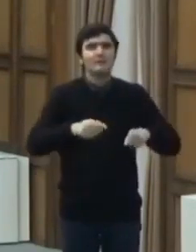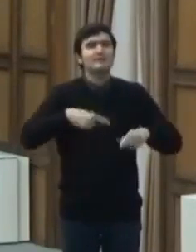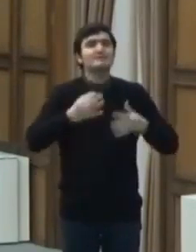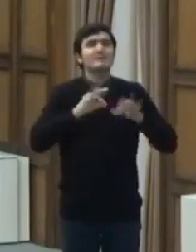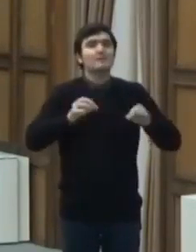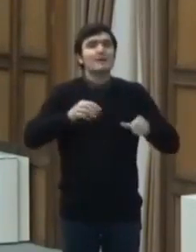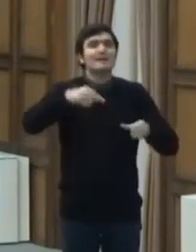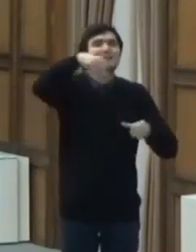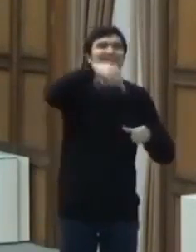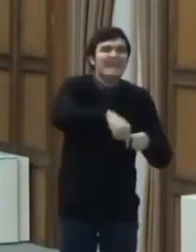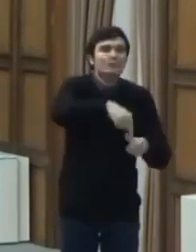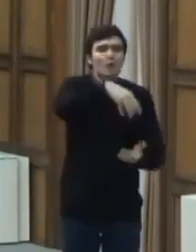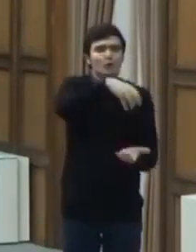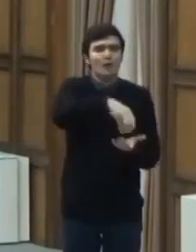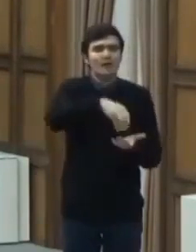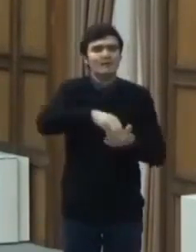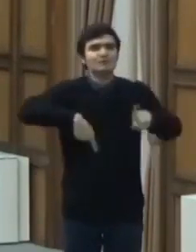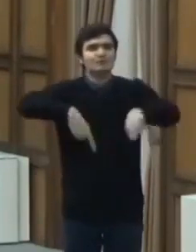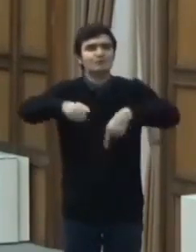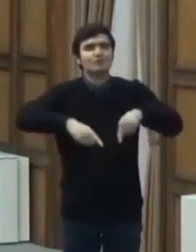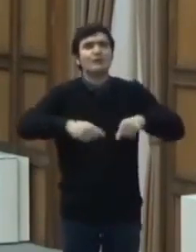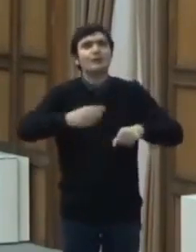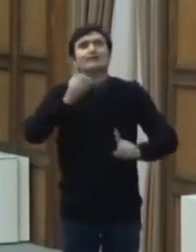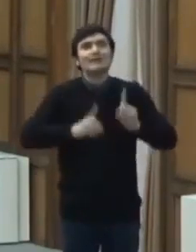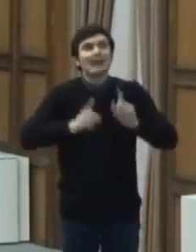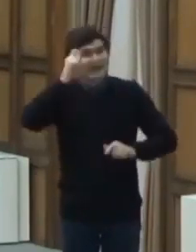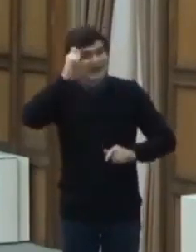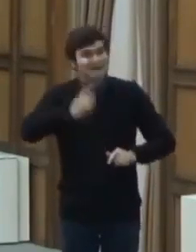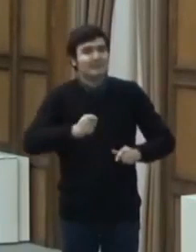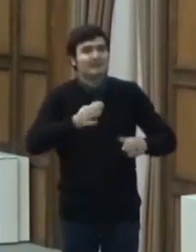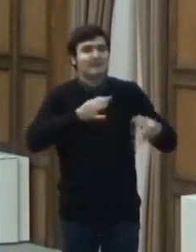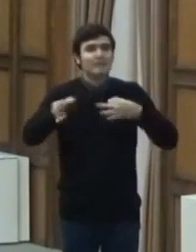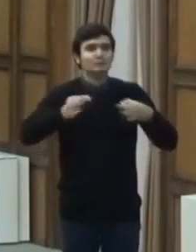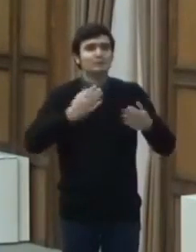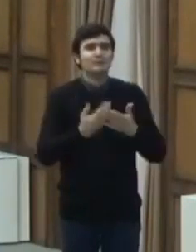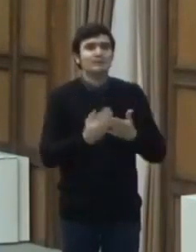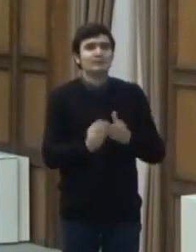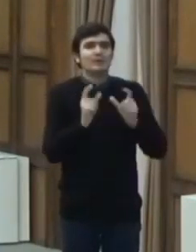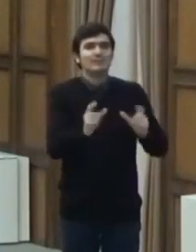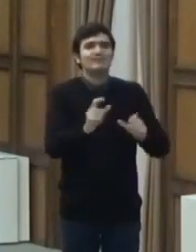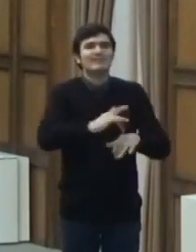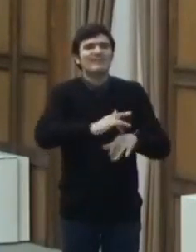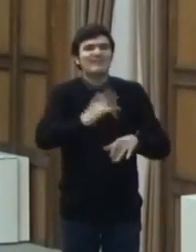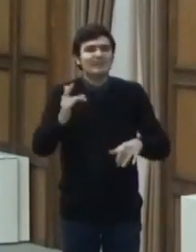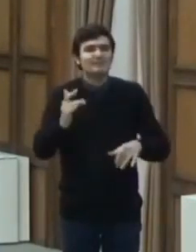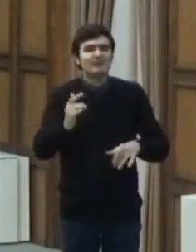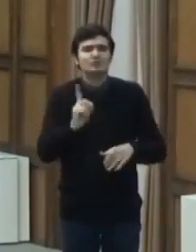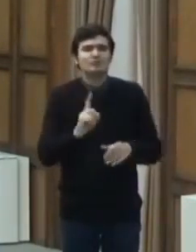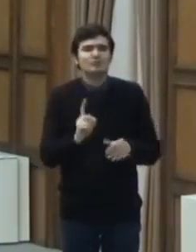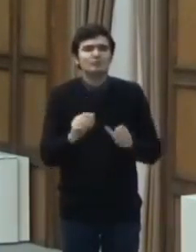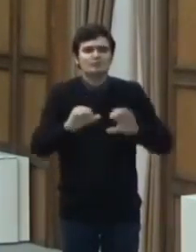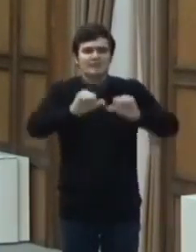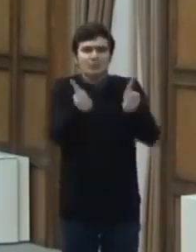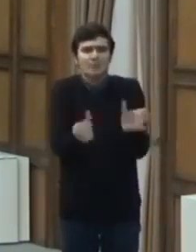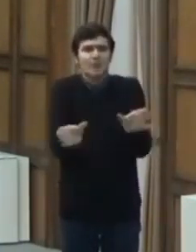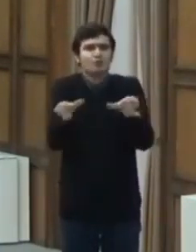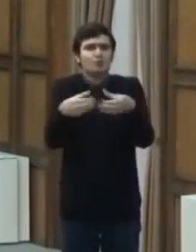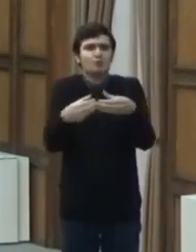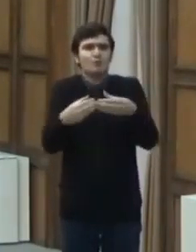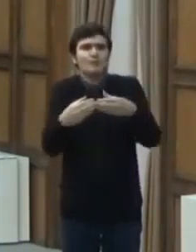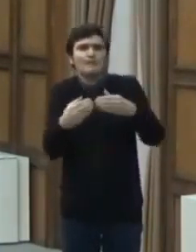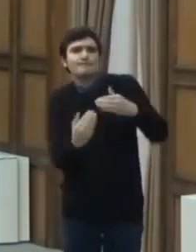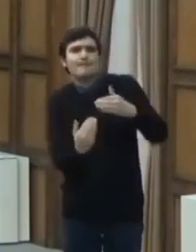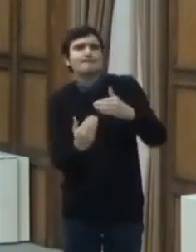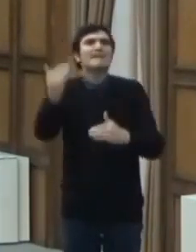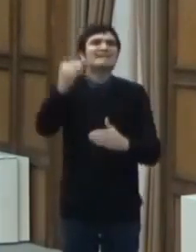localităților, cu respectarea măsurilor de prevenire a răspândirii infecției și evitarea formării grupurilor pietonale mai mari de 3 persoane care nu